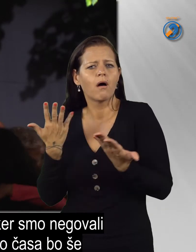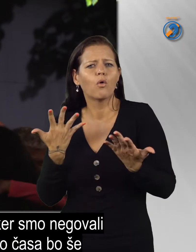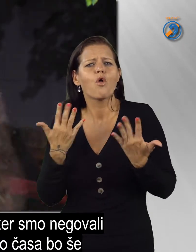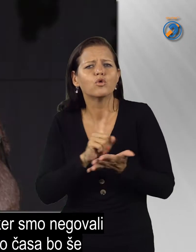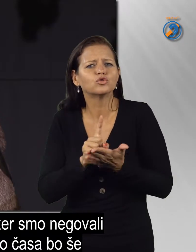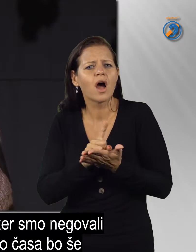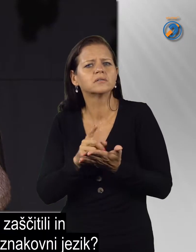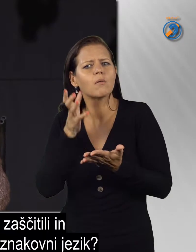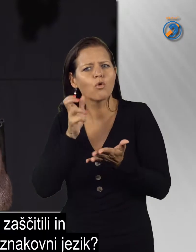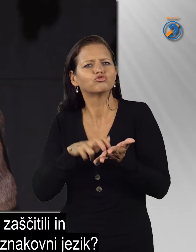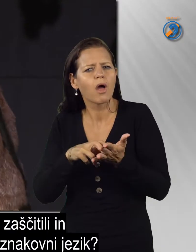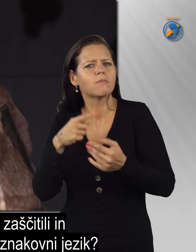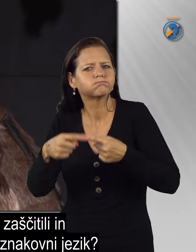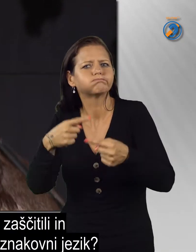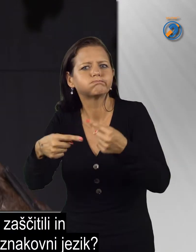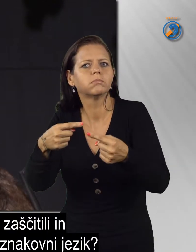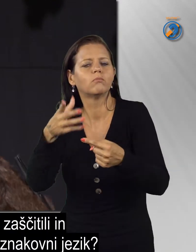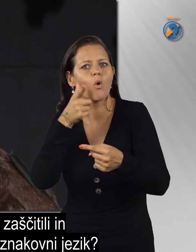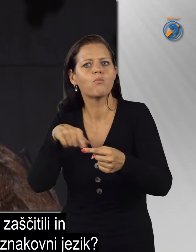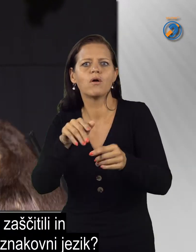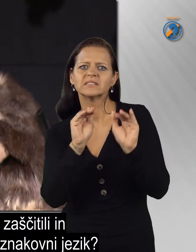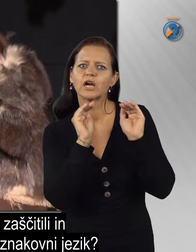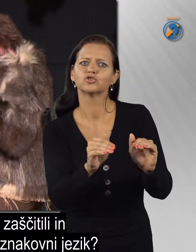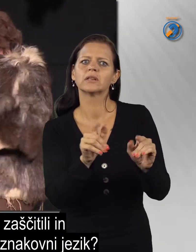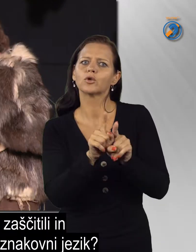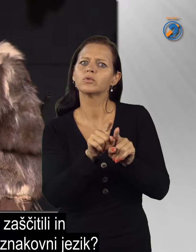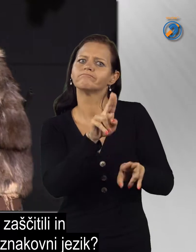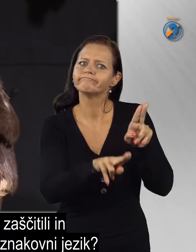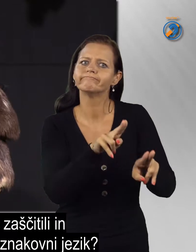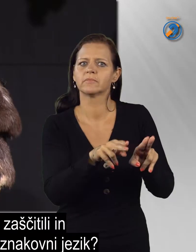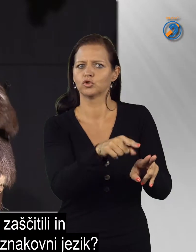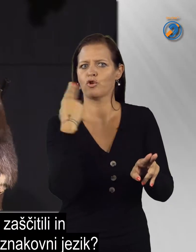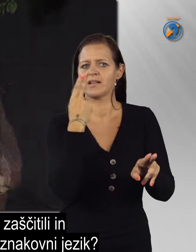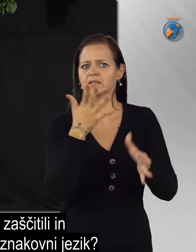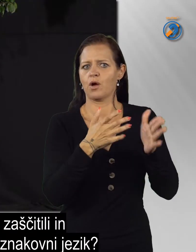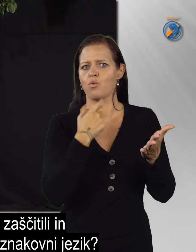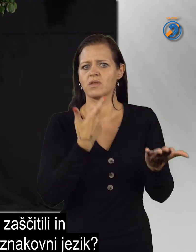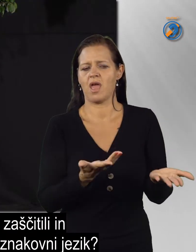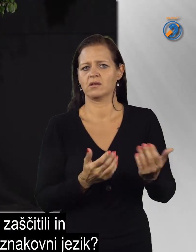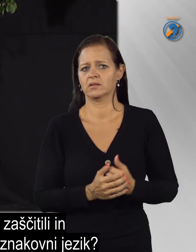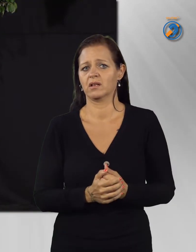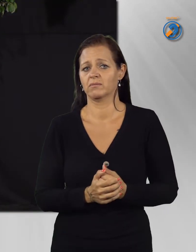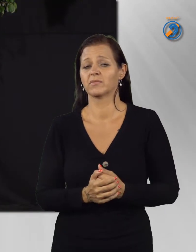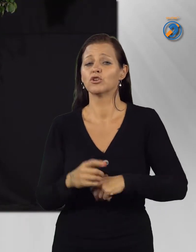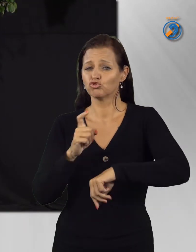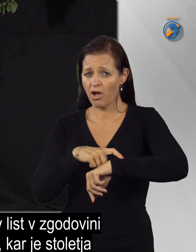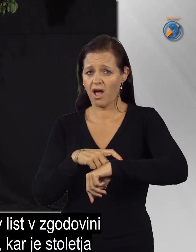Koliko časa bo še preteklo, da bomo zaščitili in negovali tudi slovenski znakovni jezik.